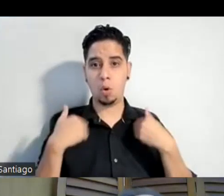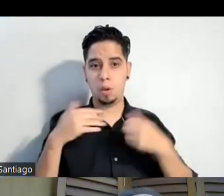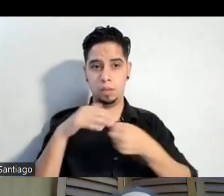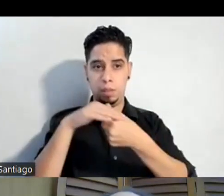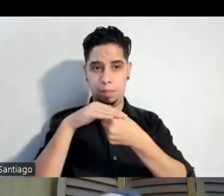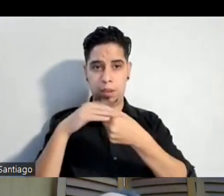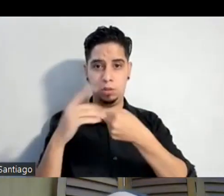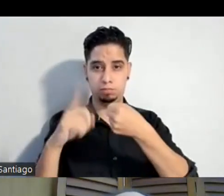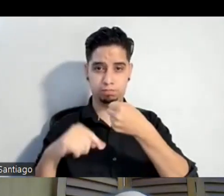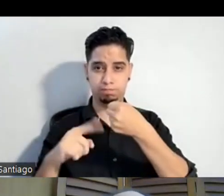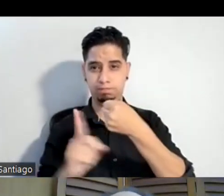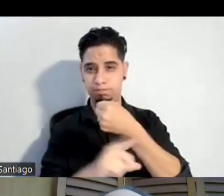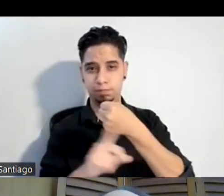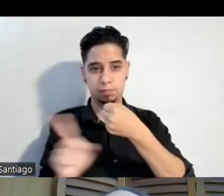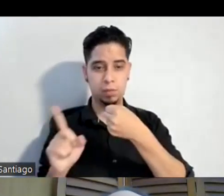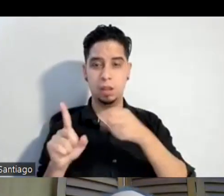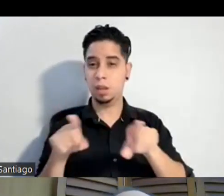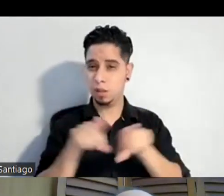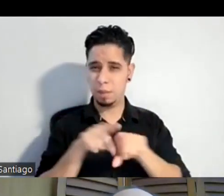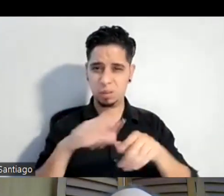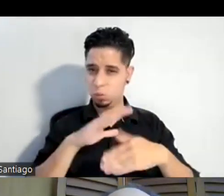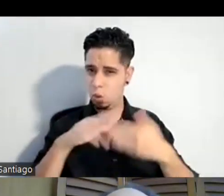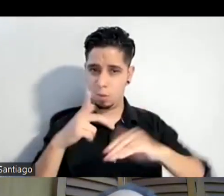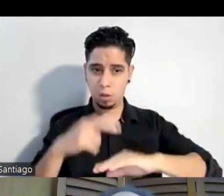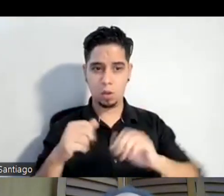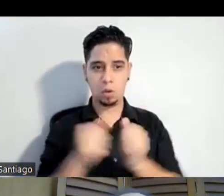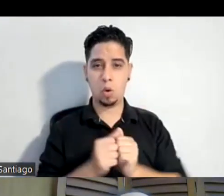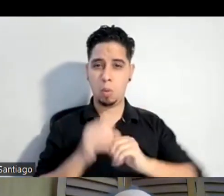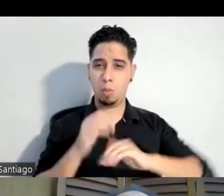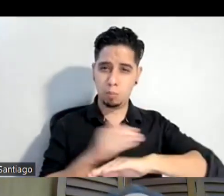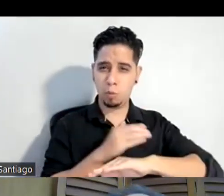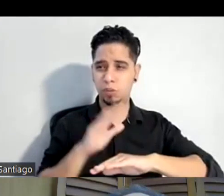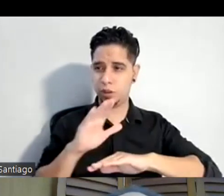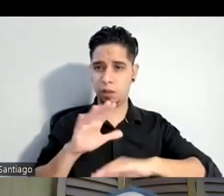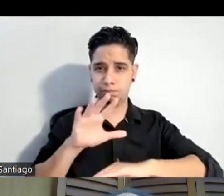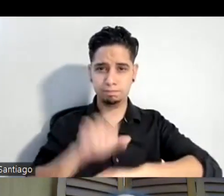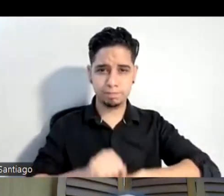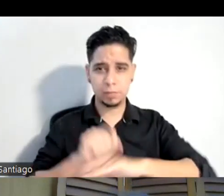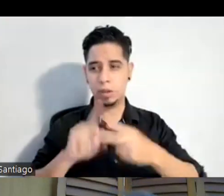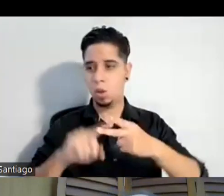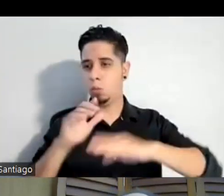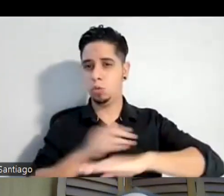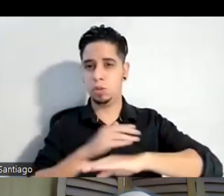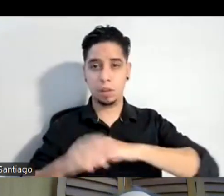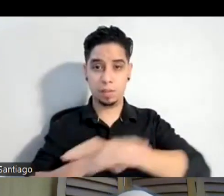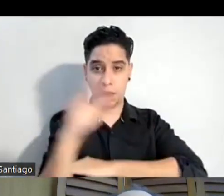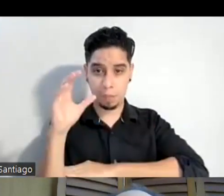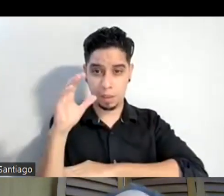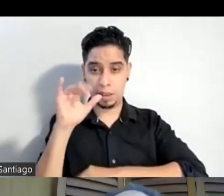y a y a los jóvenes de todo Puerto Rico con su música típica o la música de navidad y esta pieza es